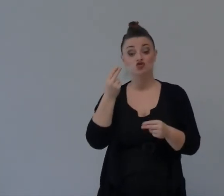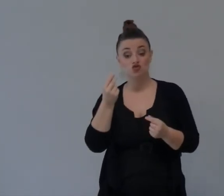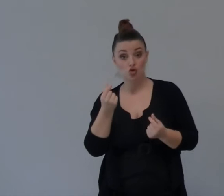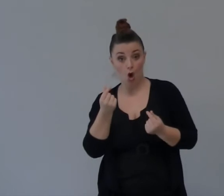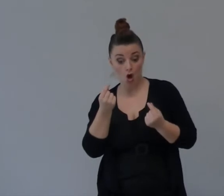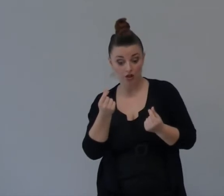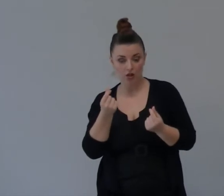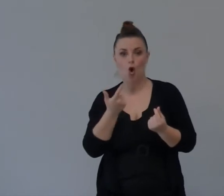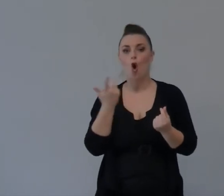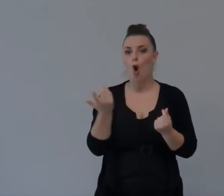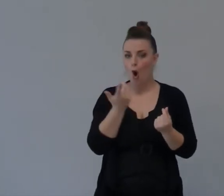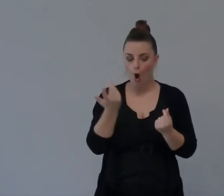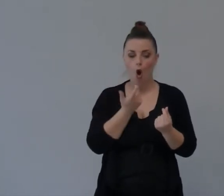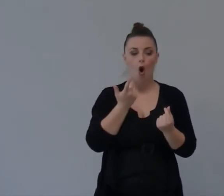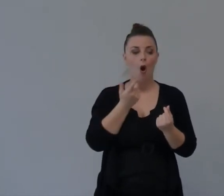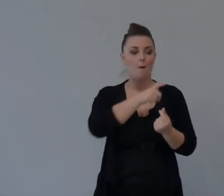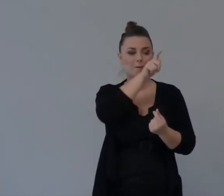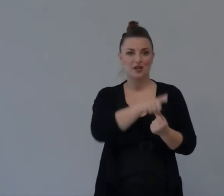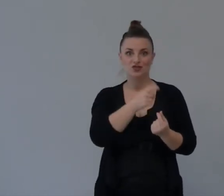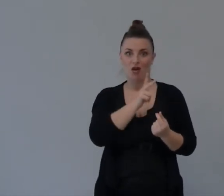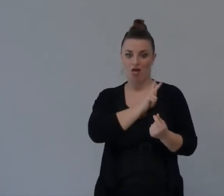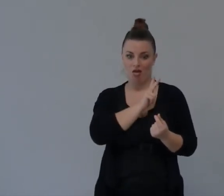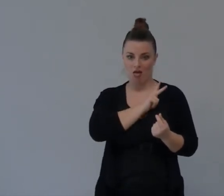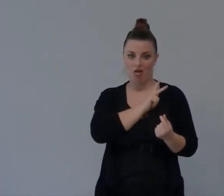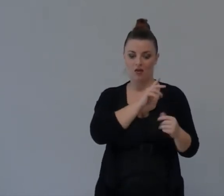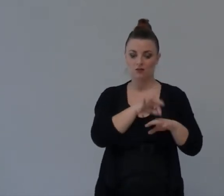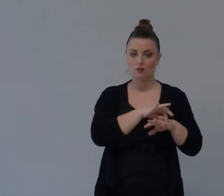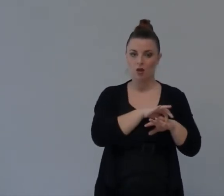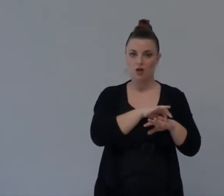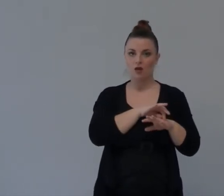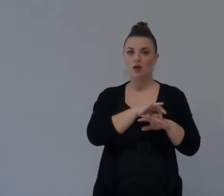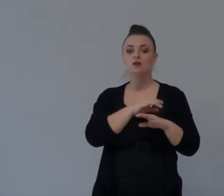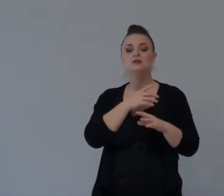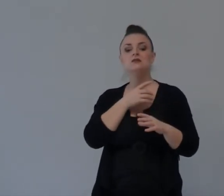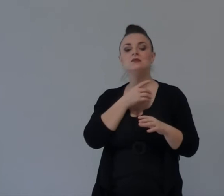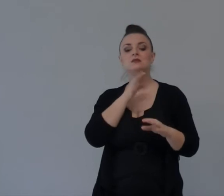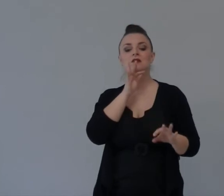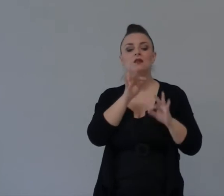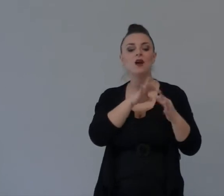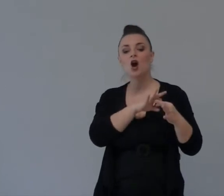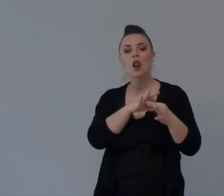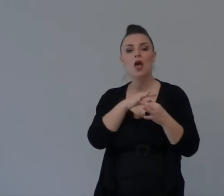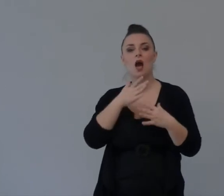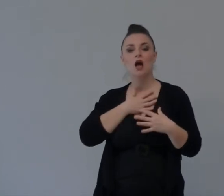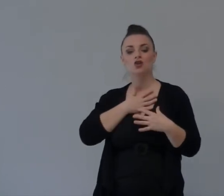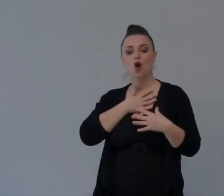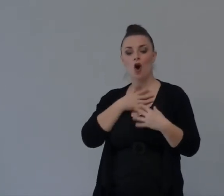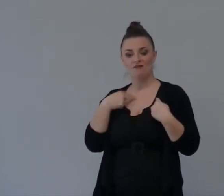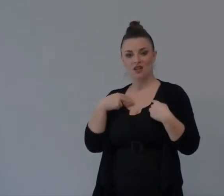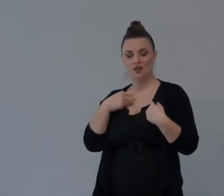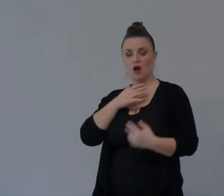Sposare Una Personale Vi Faccia Detto Pieda Mi Auguro Che Chi